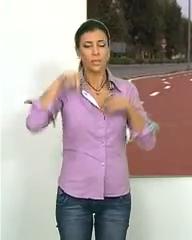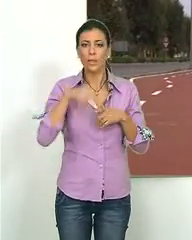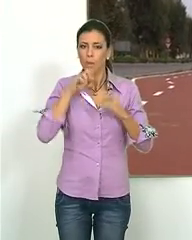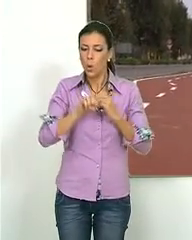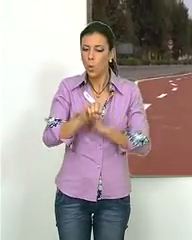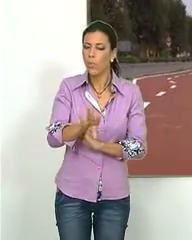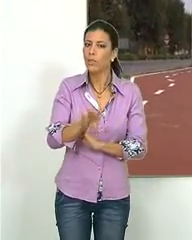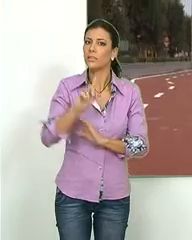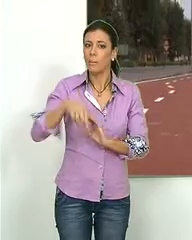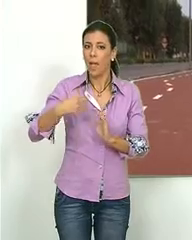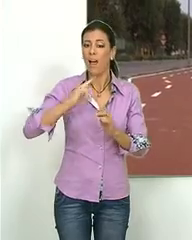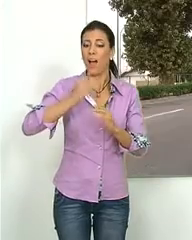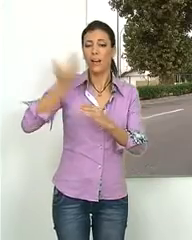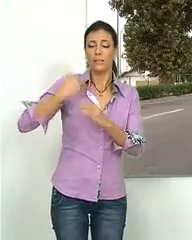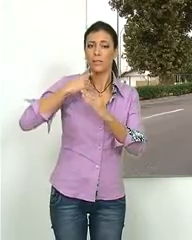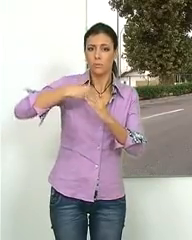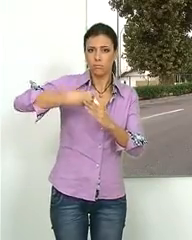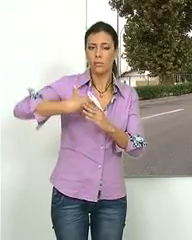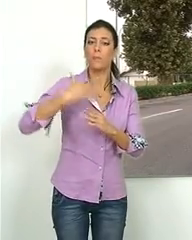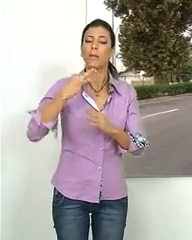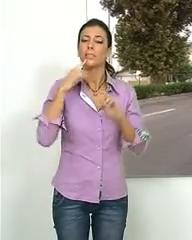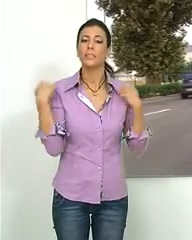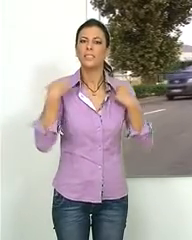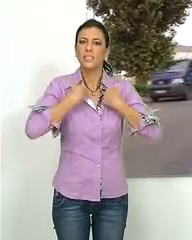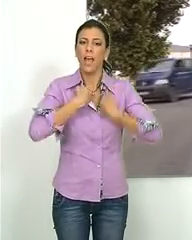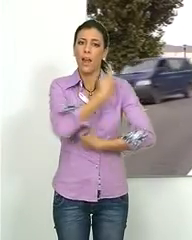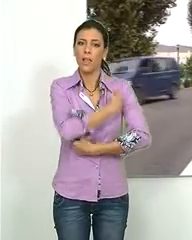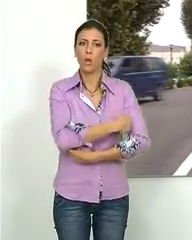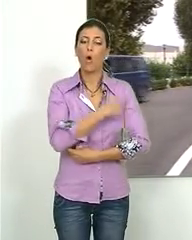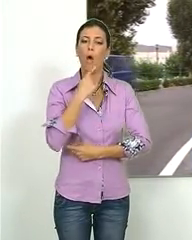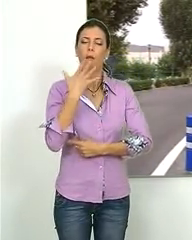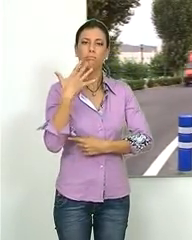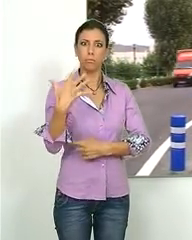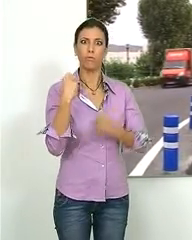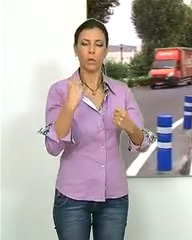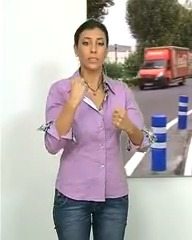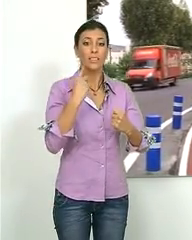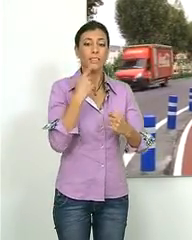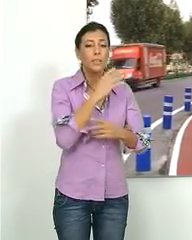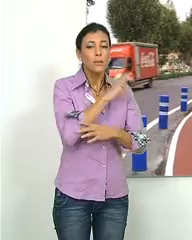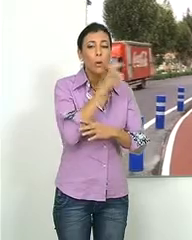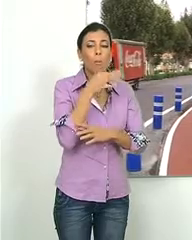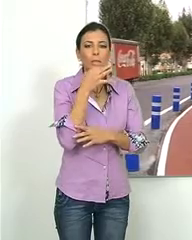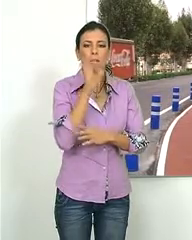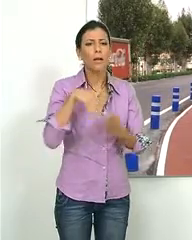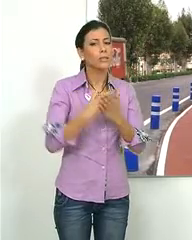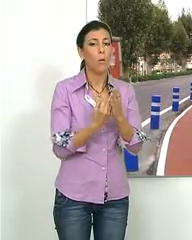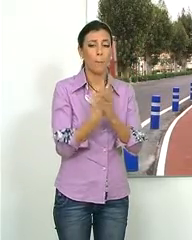de las luces delantera y traseras y del chaleco reflectante desde el atardecer hasta el amanecer. El aumento